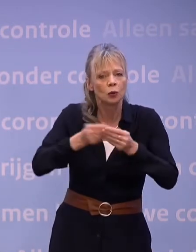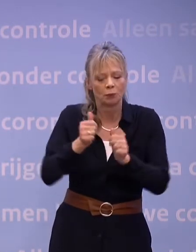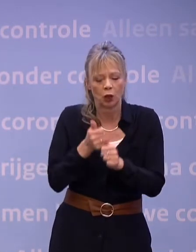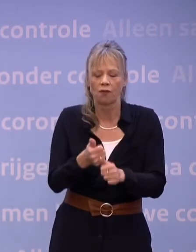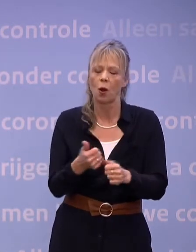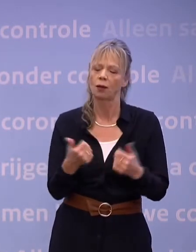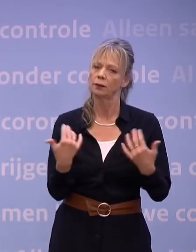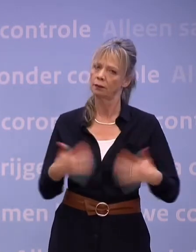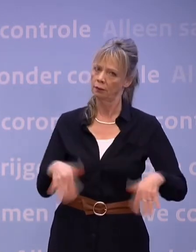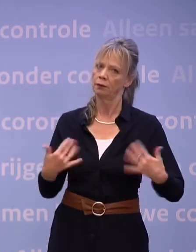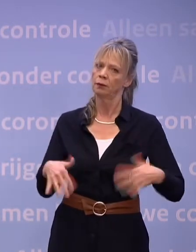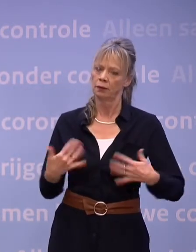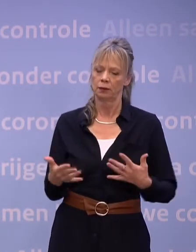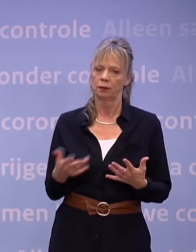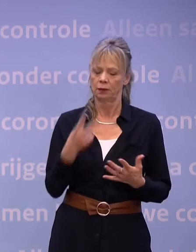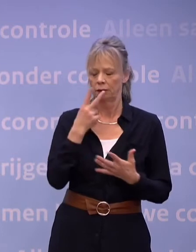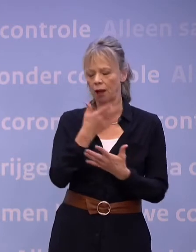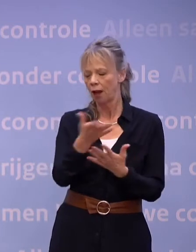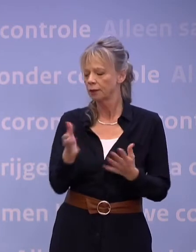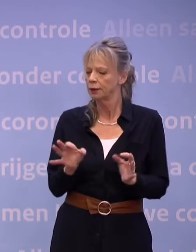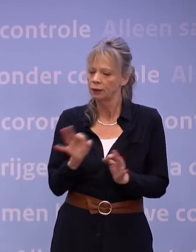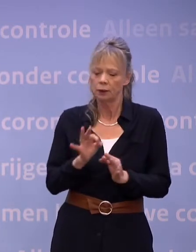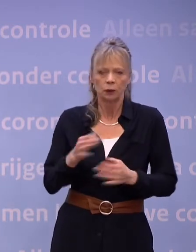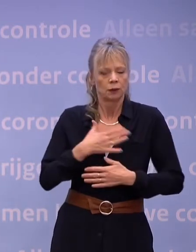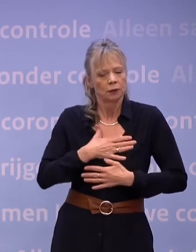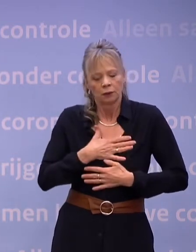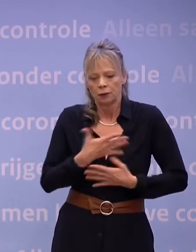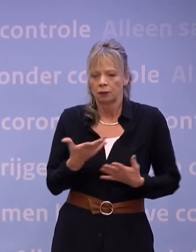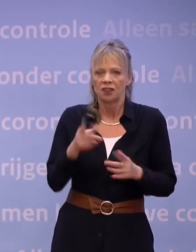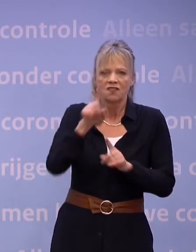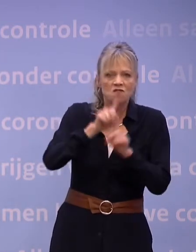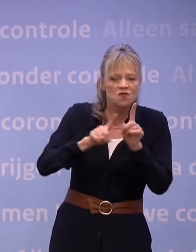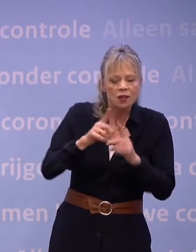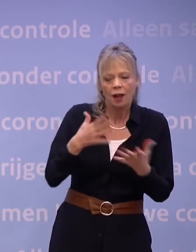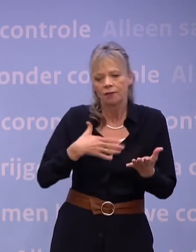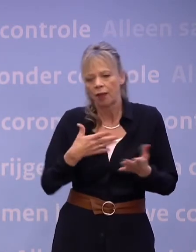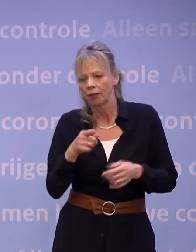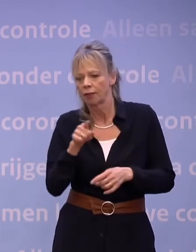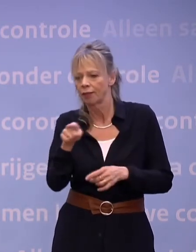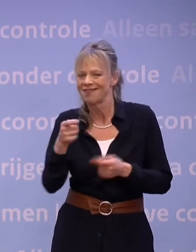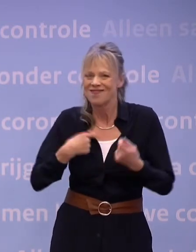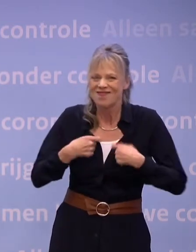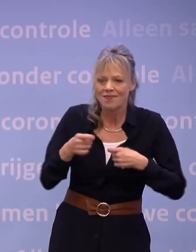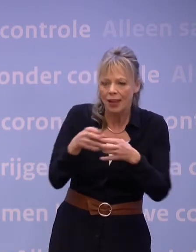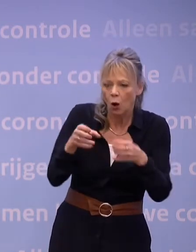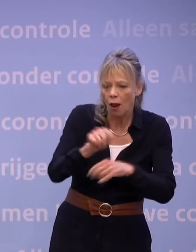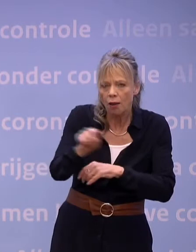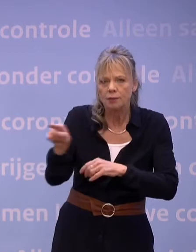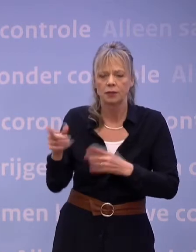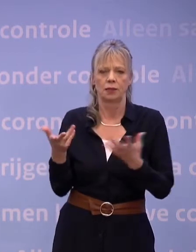Het is hartverscheurend al die verhalen te horen van winkeliers, van horecaondernemers...